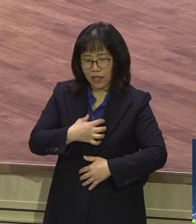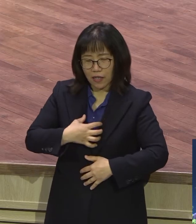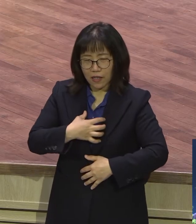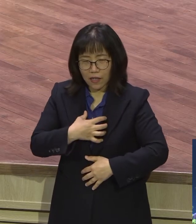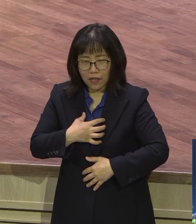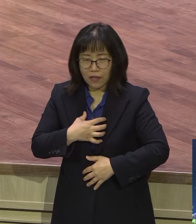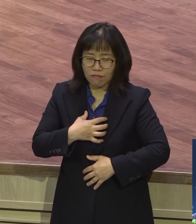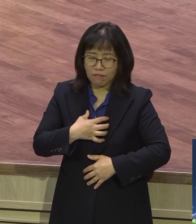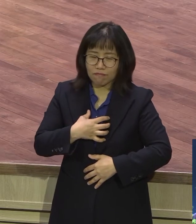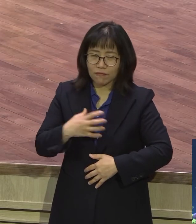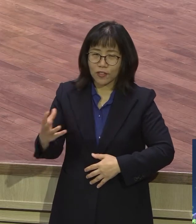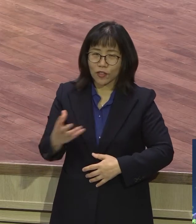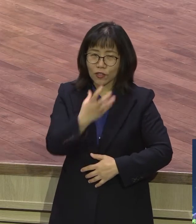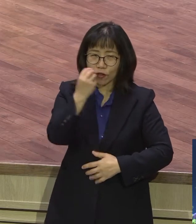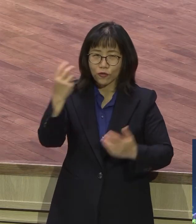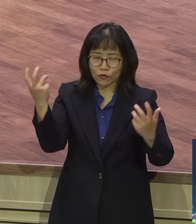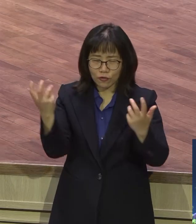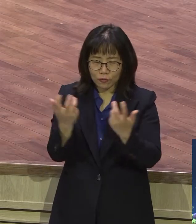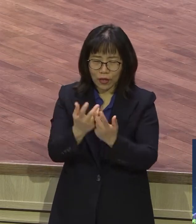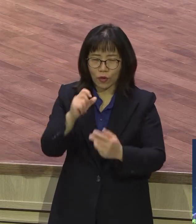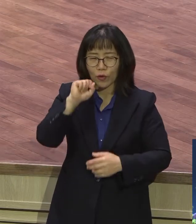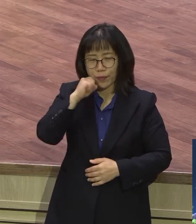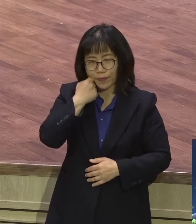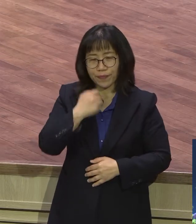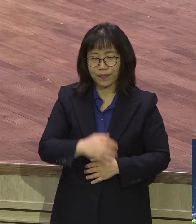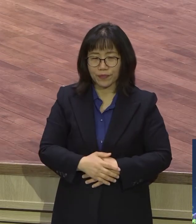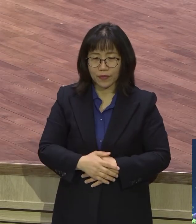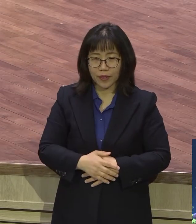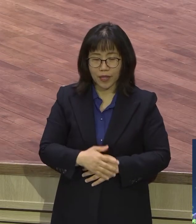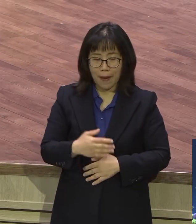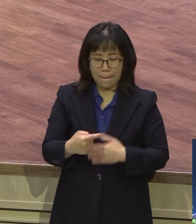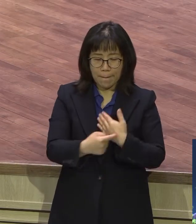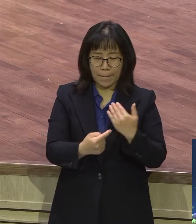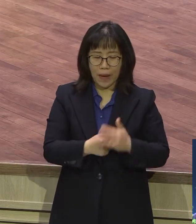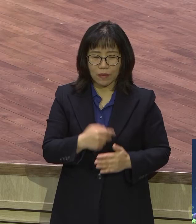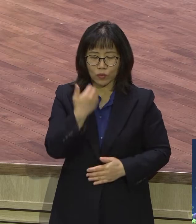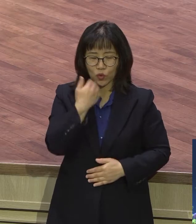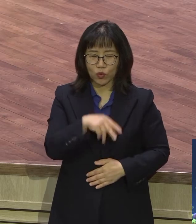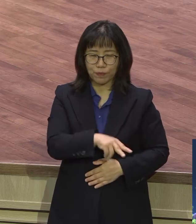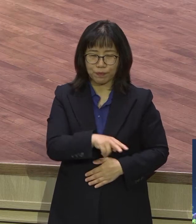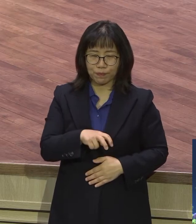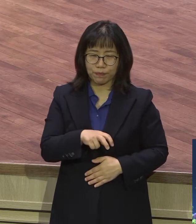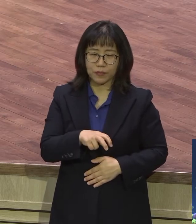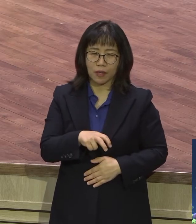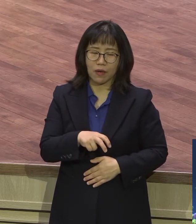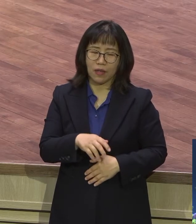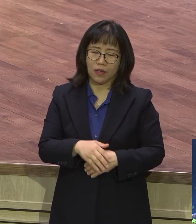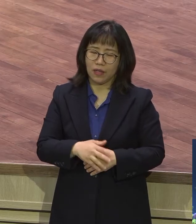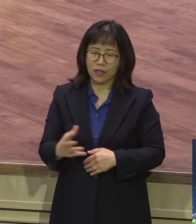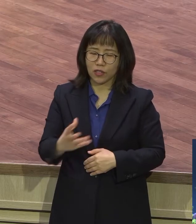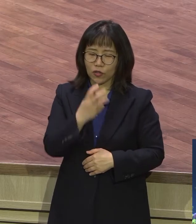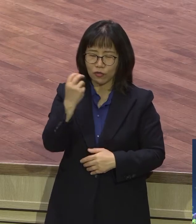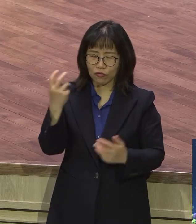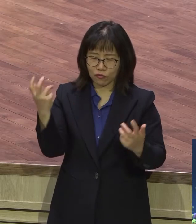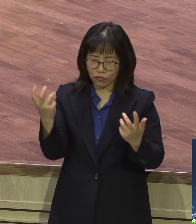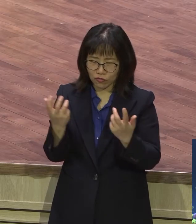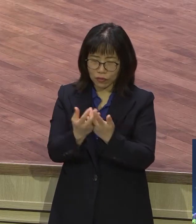못해요. 한 사람이라도 미움이 있어가지고 그 미워하는 마음 가지면 성령 충만 못해요. 성령 충만 쉬운 말 같은데